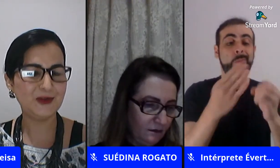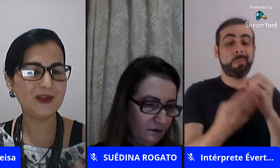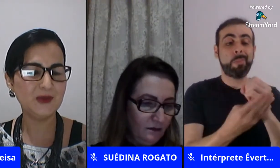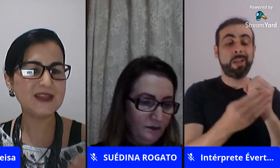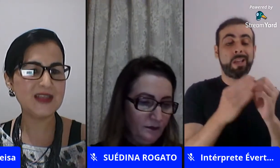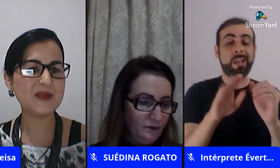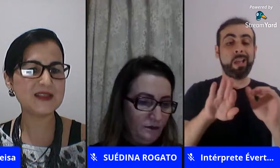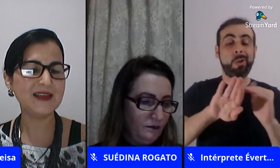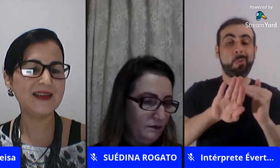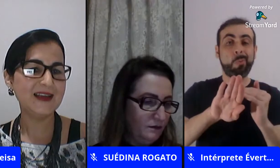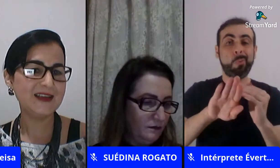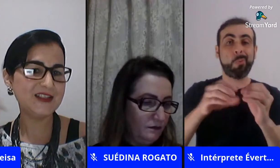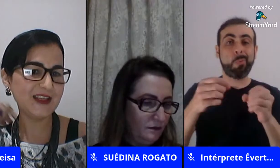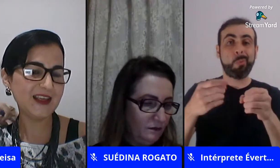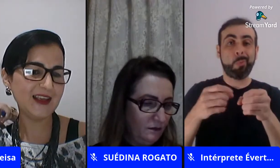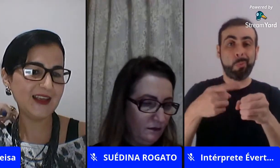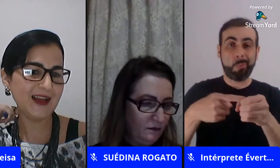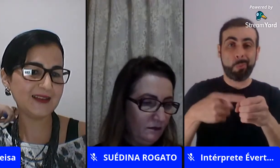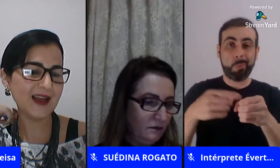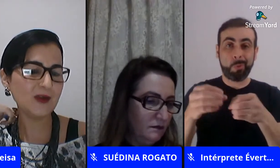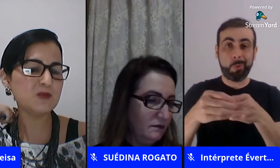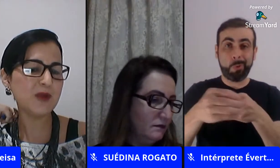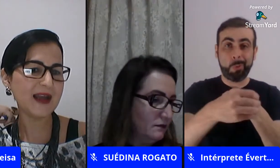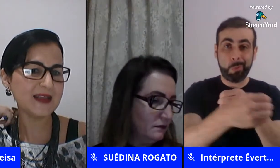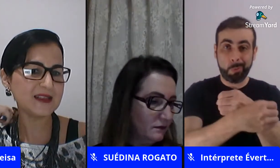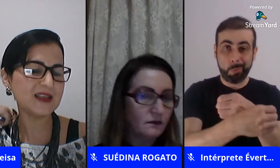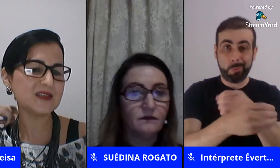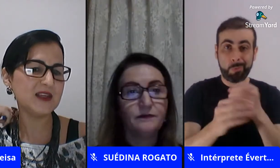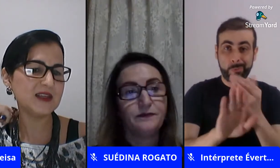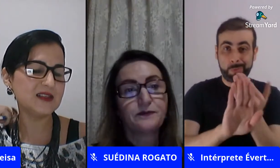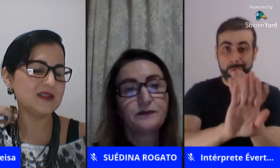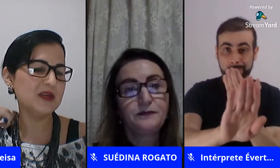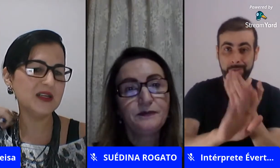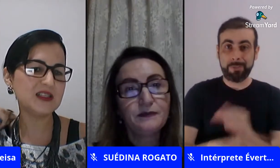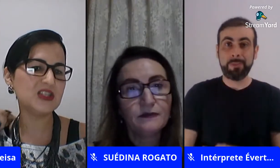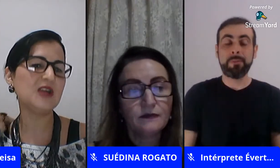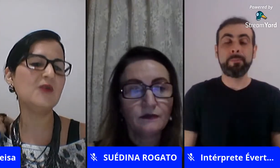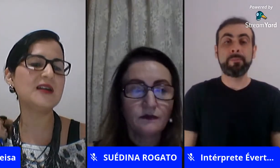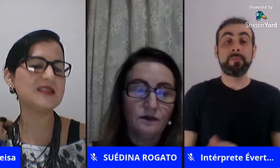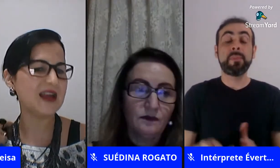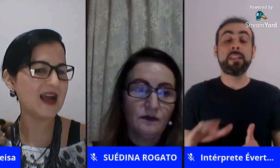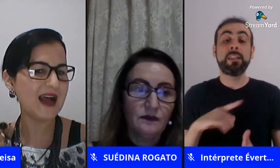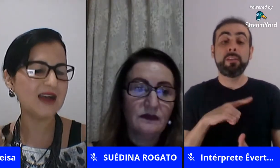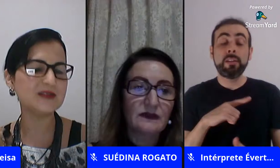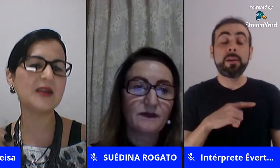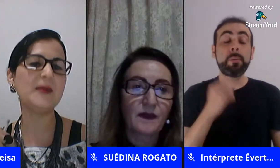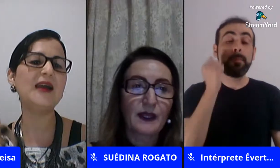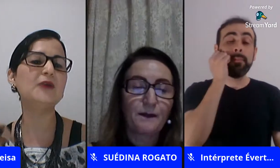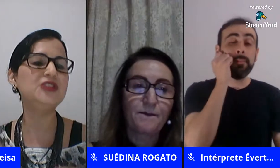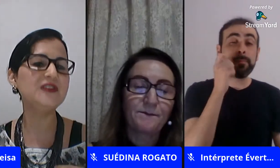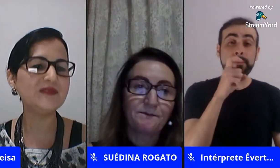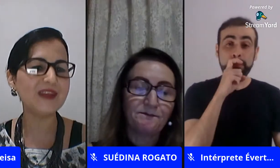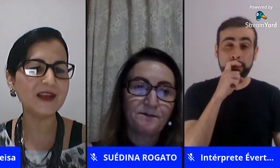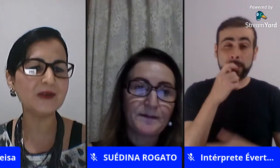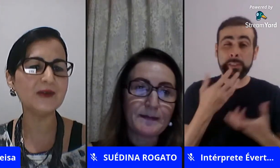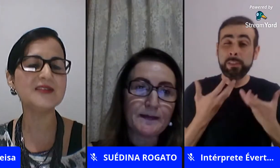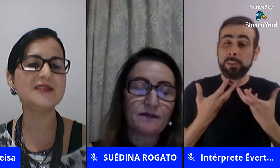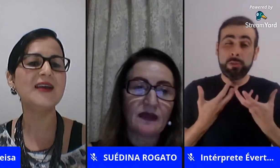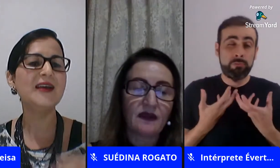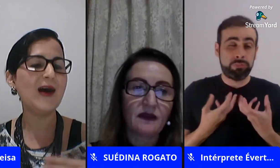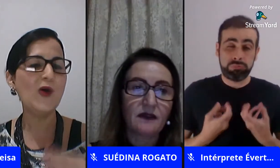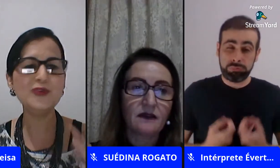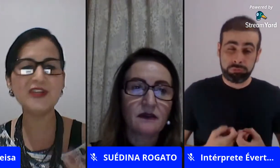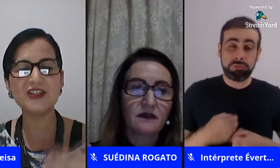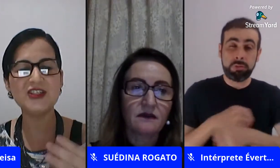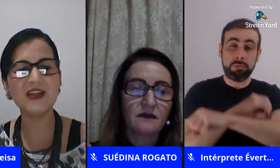eu estou dando um exemplo assim de que até os pais que às vezes mães que chegam cansados trabalhar o dia inteiro